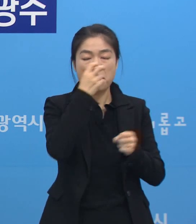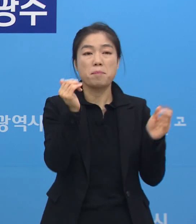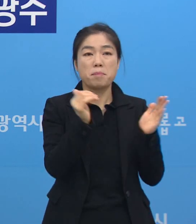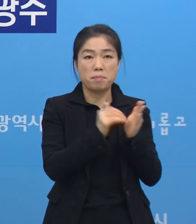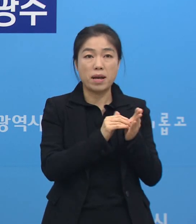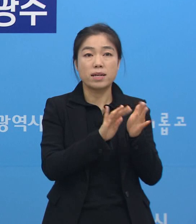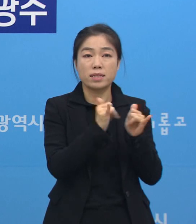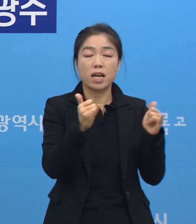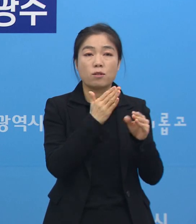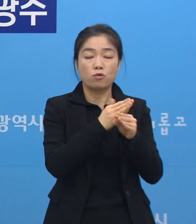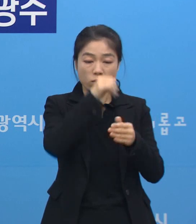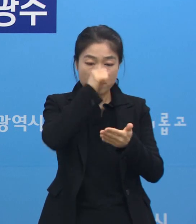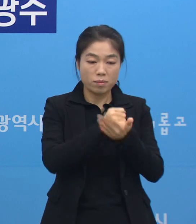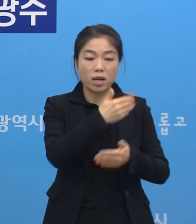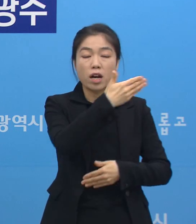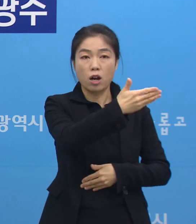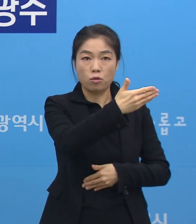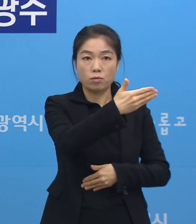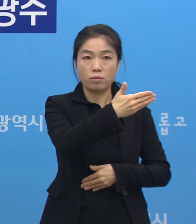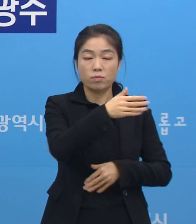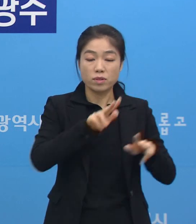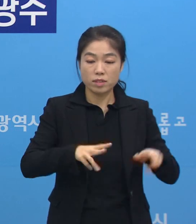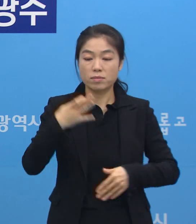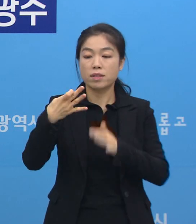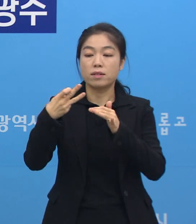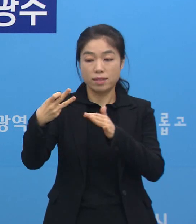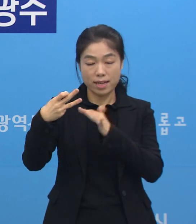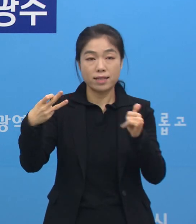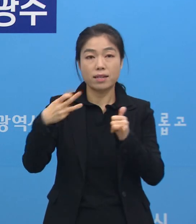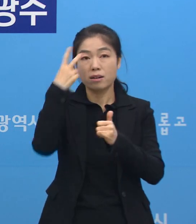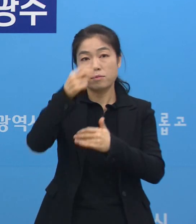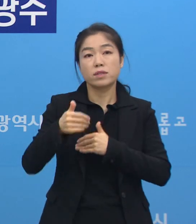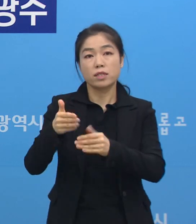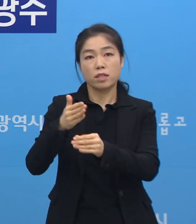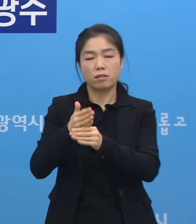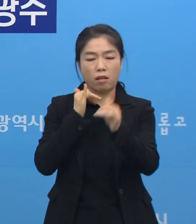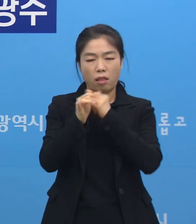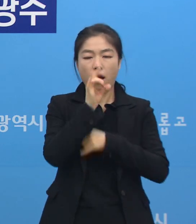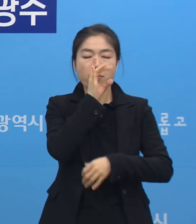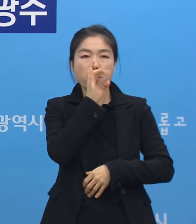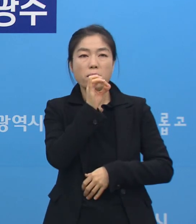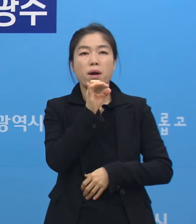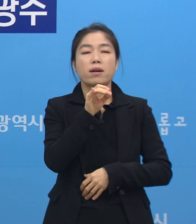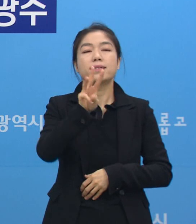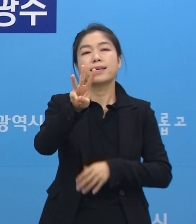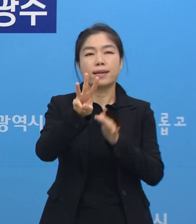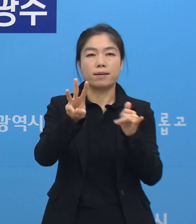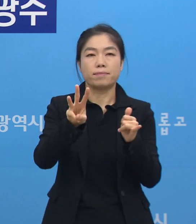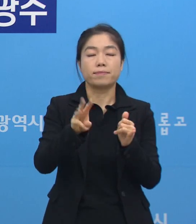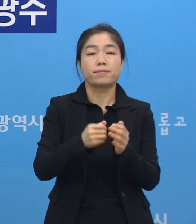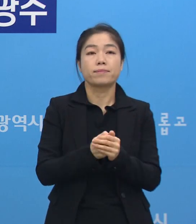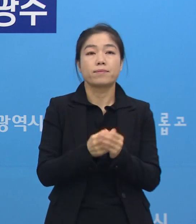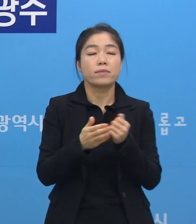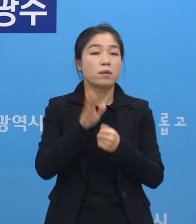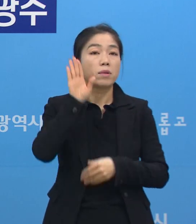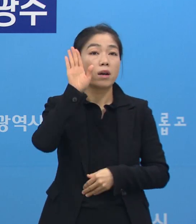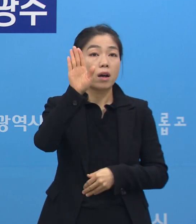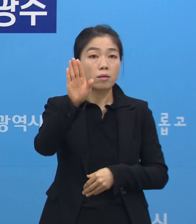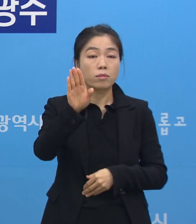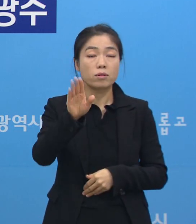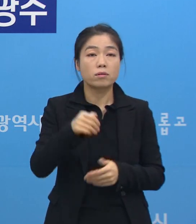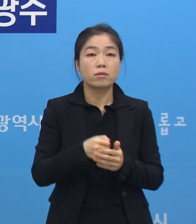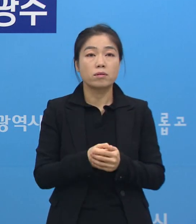중에 음성은 9명이고 현재 13명이 진행 중입니다. 그리고 연락 두절은 3명입니다. 그래서 향후에는